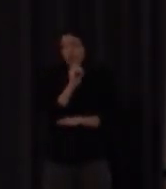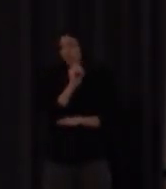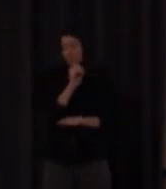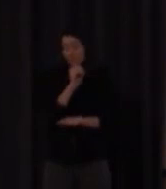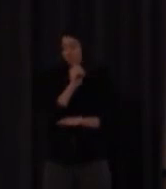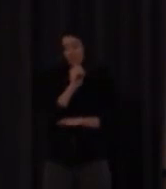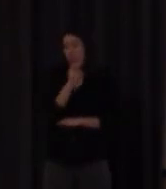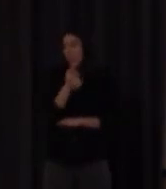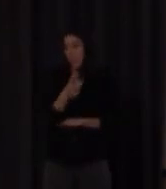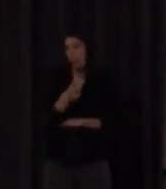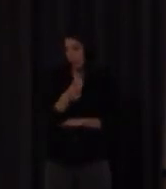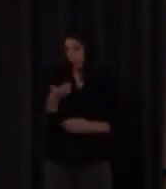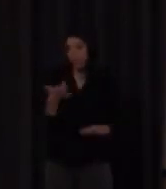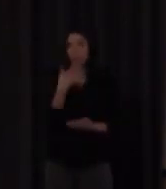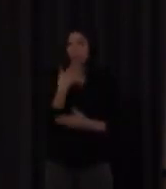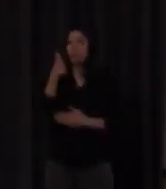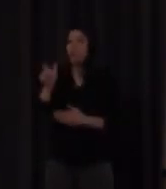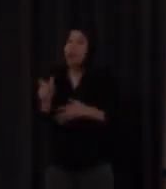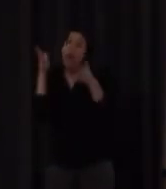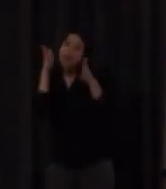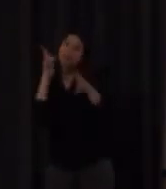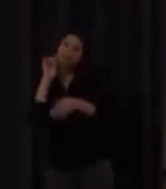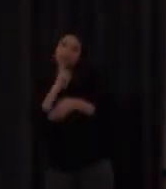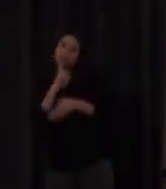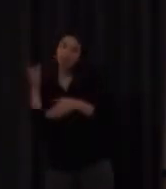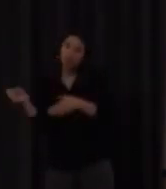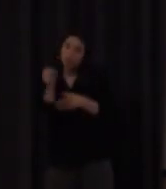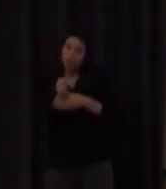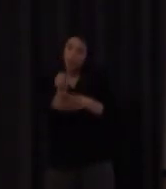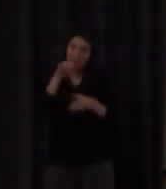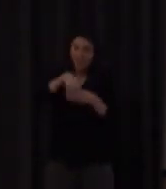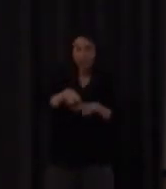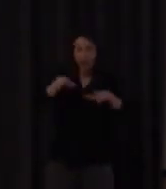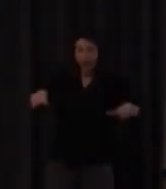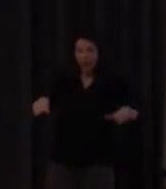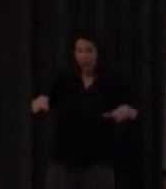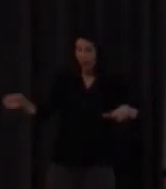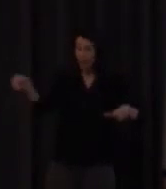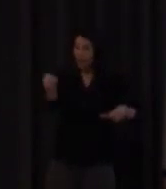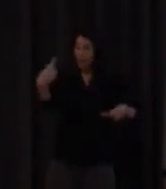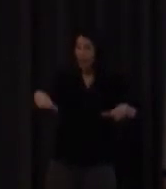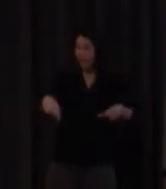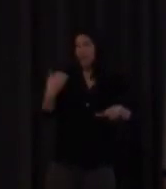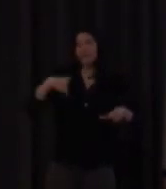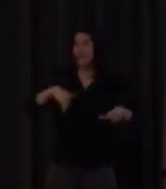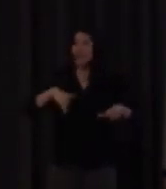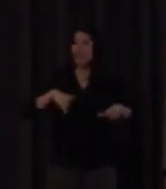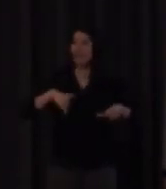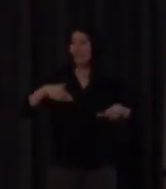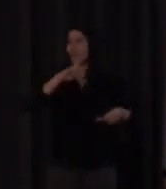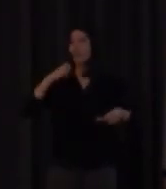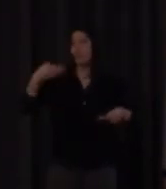la presencia por ejemplo de un asesor sordo en el aula ¿por qué? porque de nuevo vuelvo a lo de antes esto es algo puramente